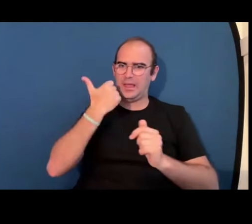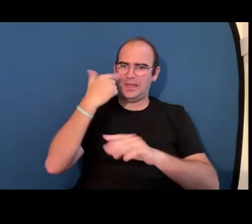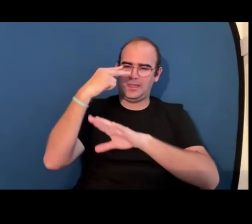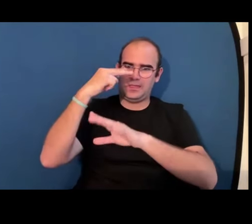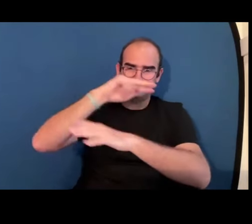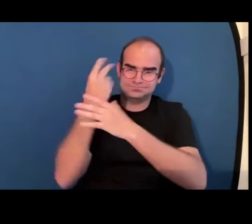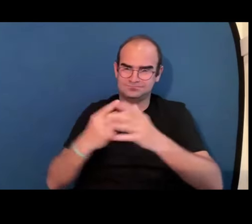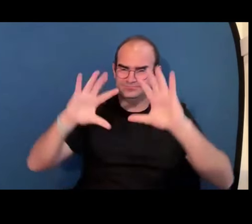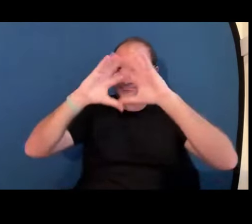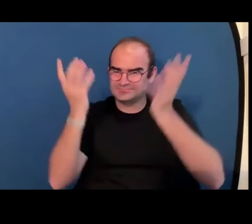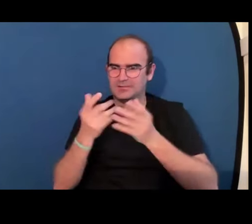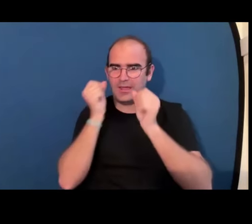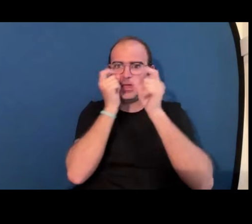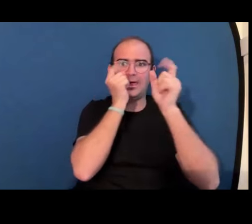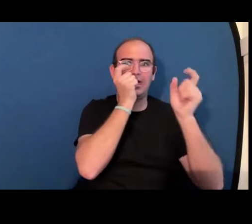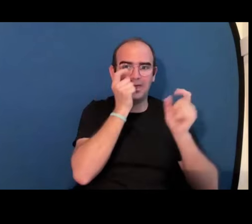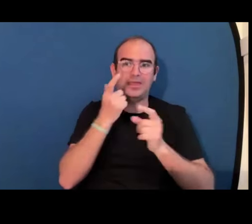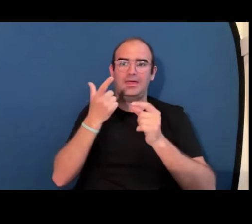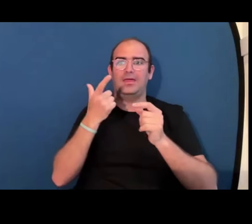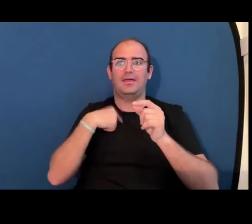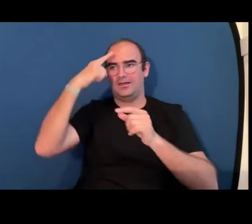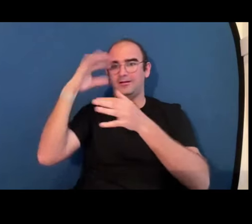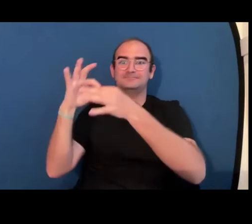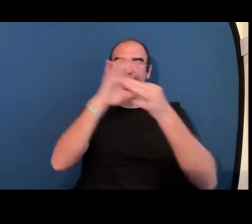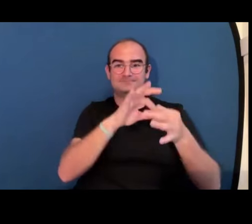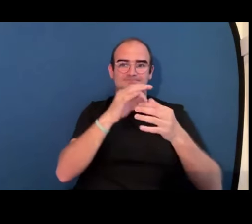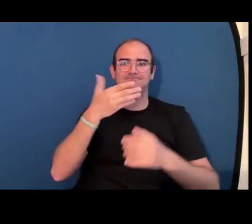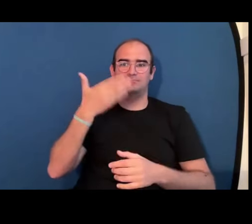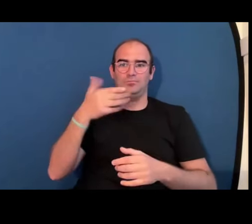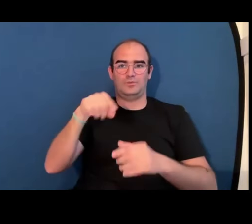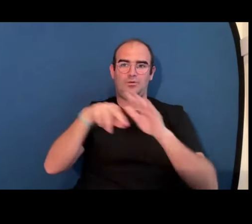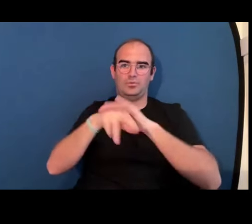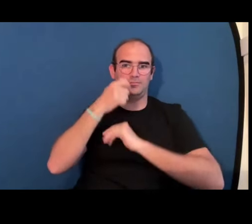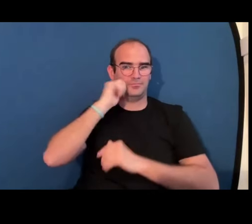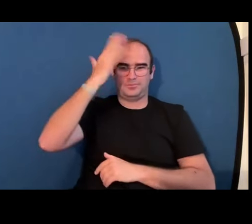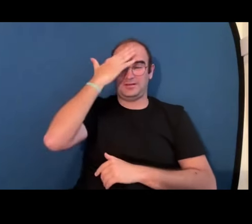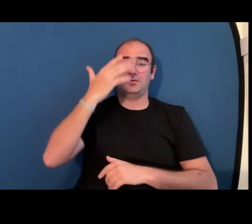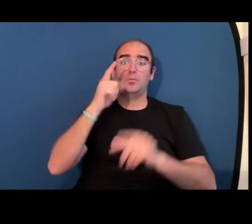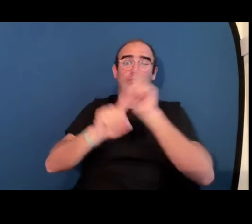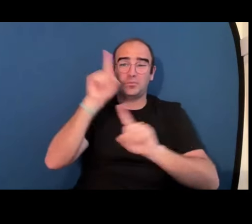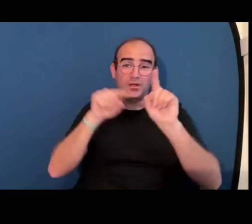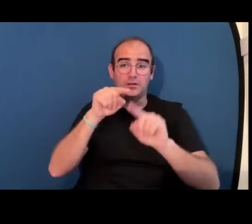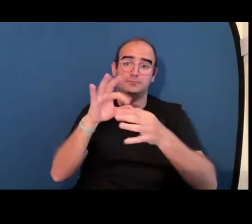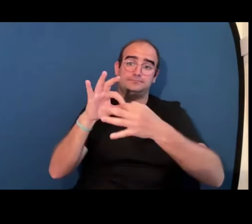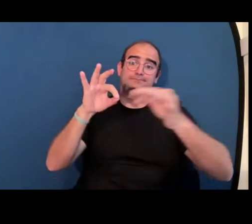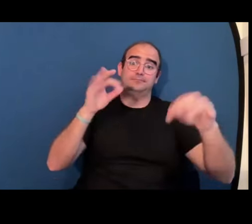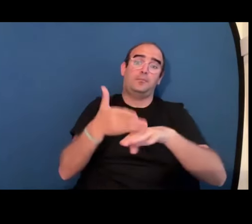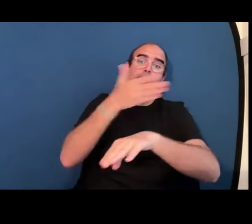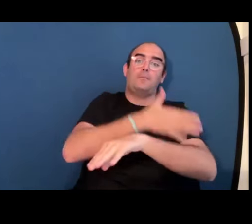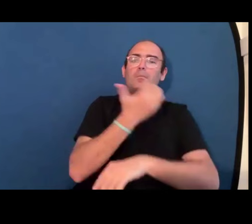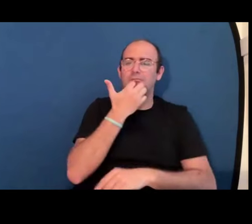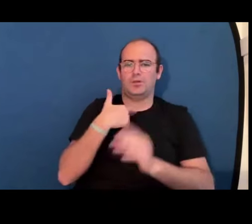mía a través de este máster me di cuenta de que no empecé también a bucear en este mundo y me